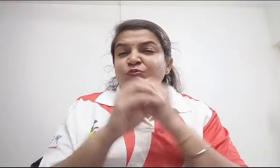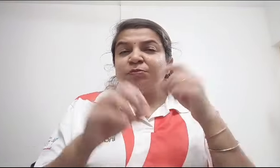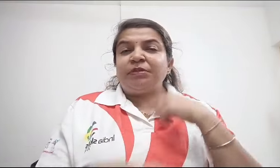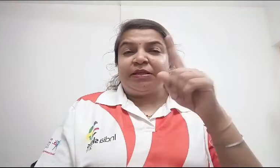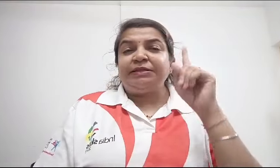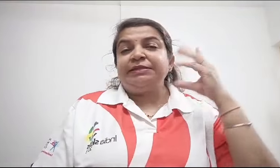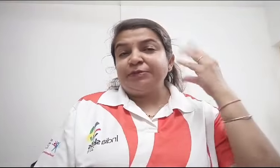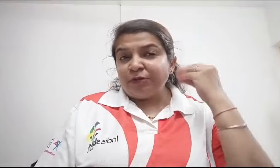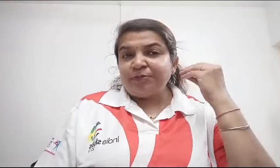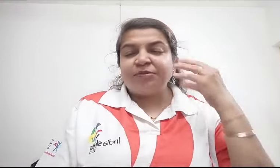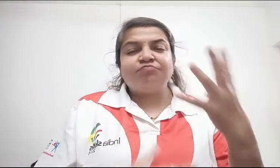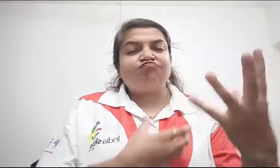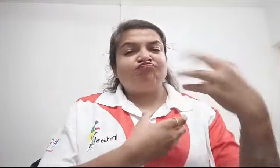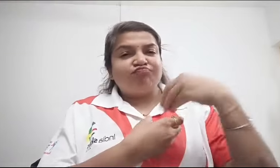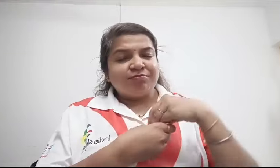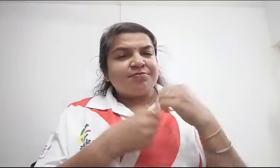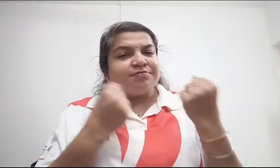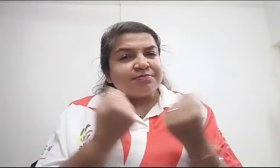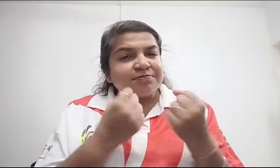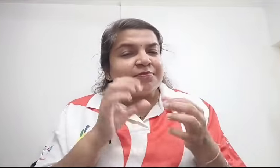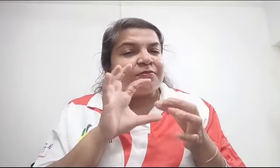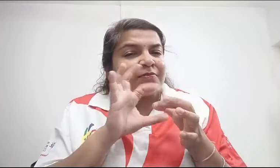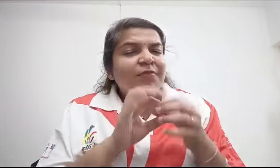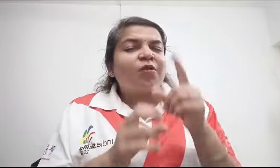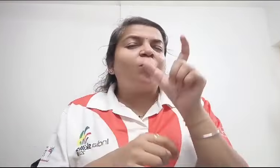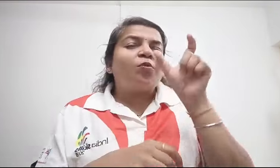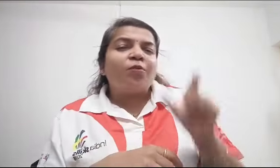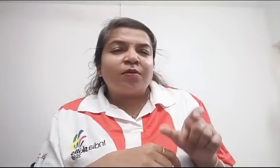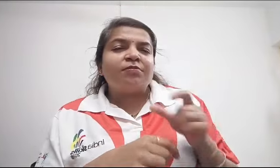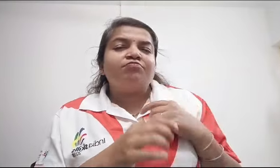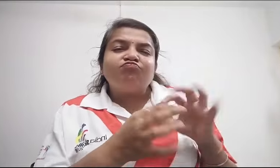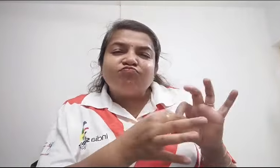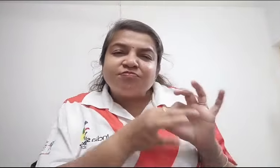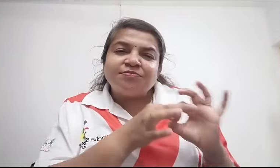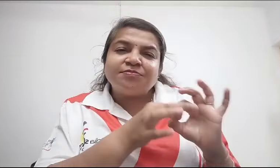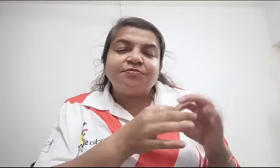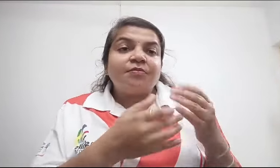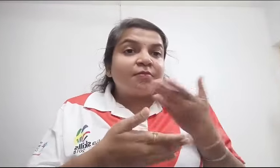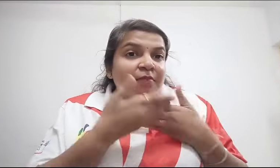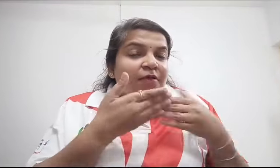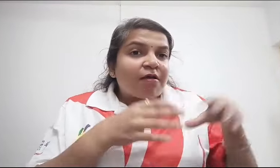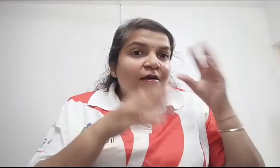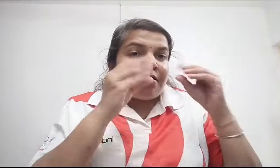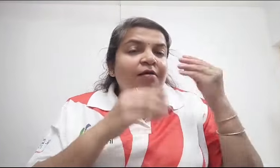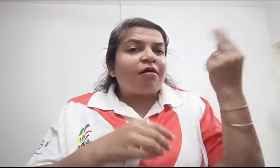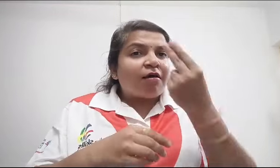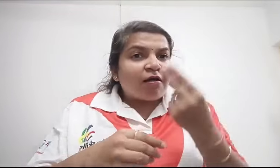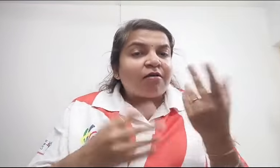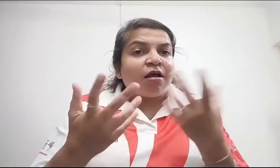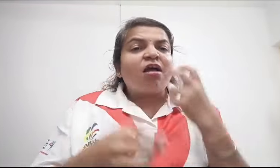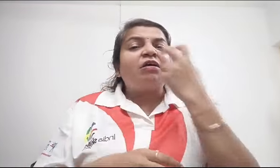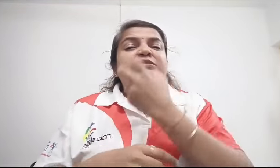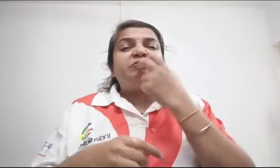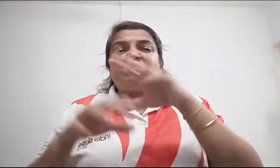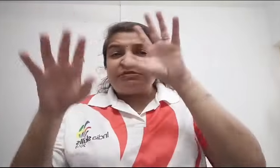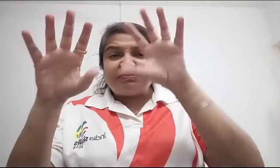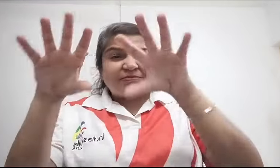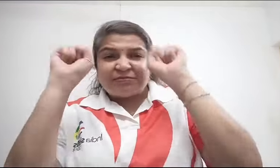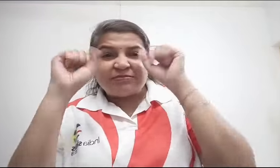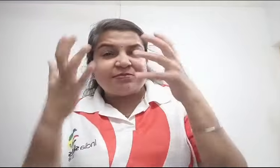में और स्कूल में जो सीखा अलग-अलग फैशन डिजाइनिंग, अलग-अलग कोर्सेज, ड्राइंग, क्राफ्ट